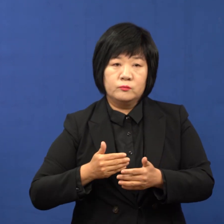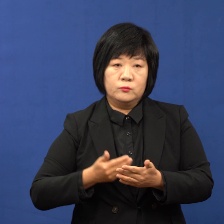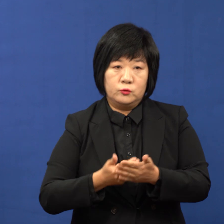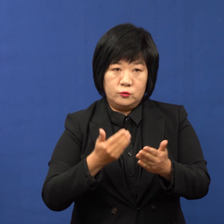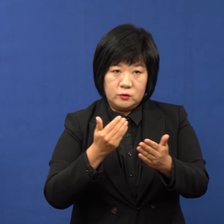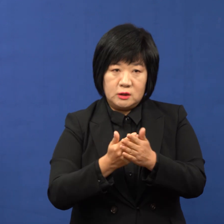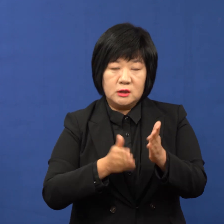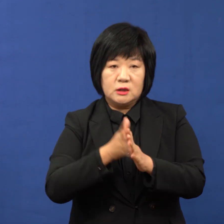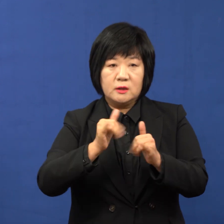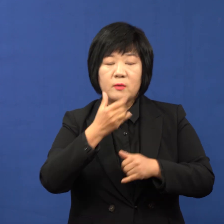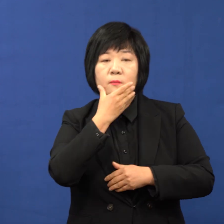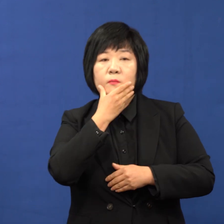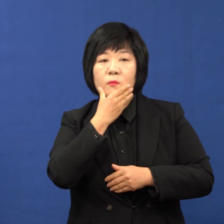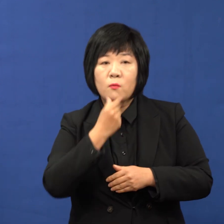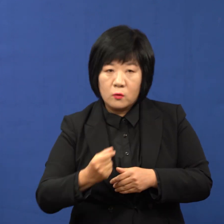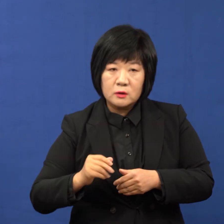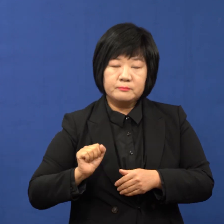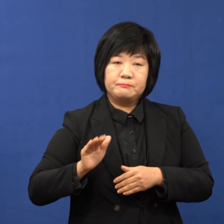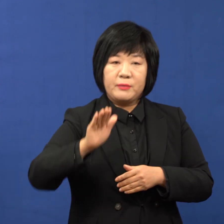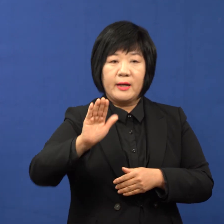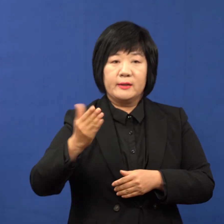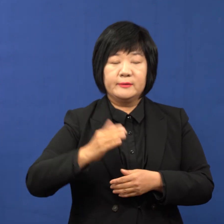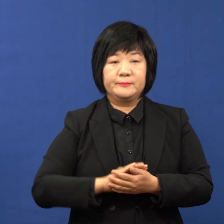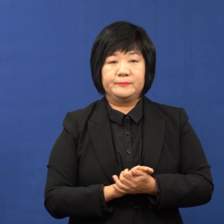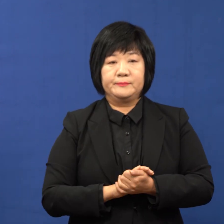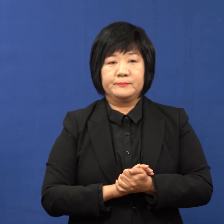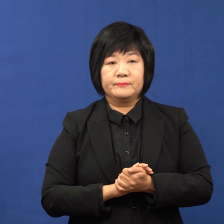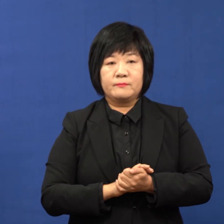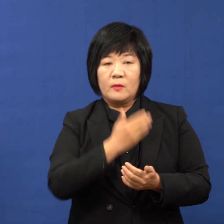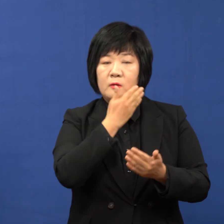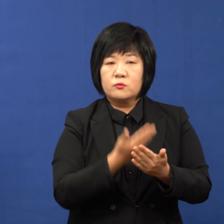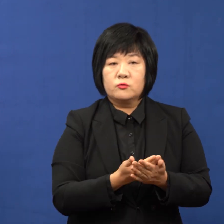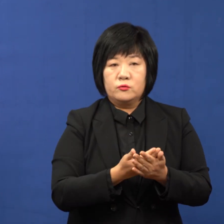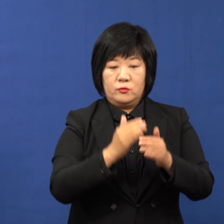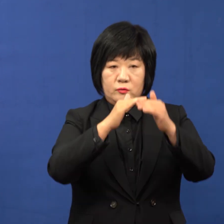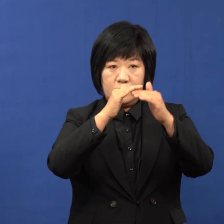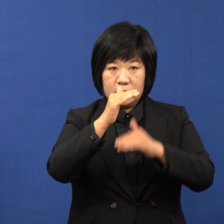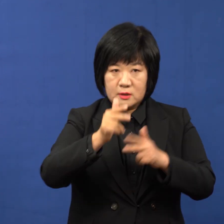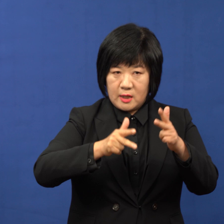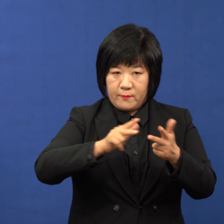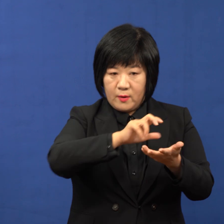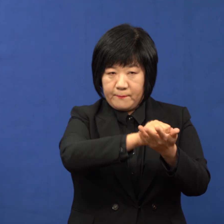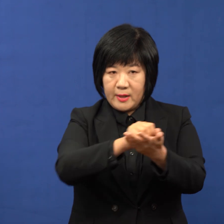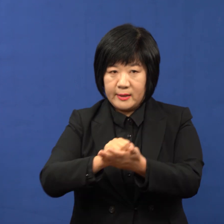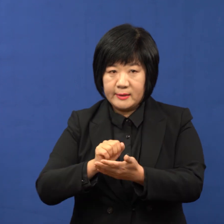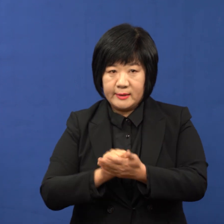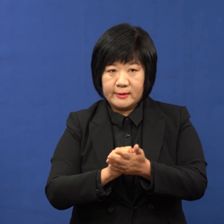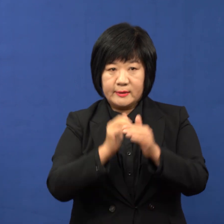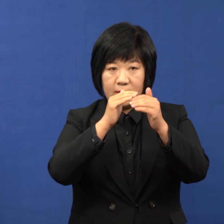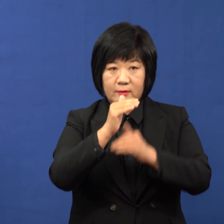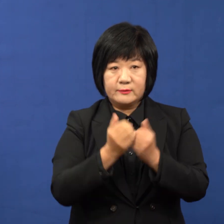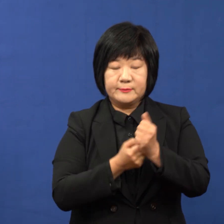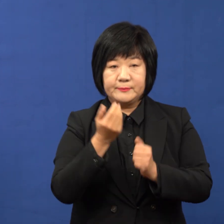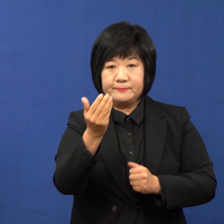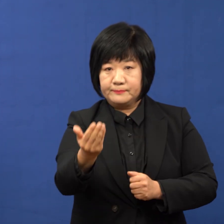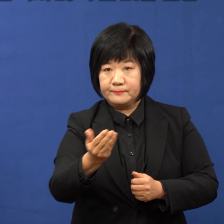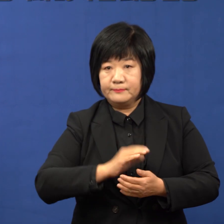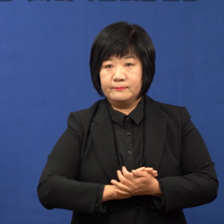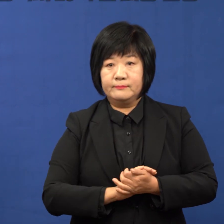더욱 박차를 가하겠습니다. 주요 핵심 사업별 반영 내역을 말씀을 드리겠습니다.